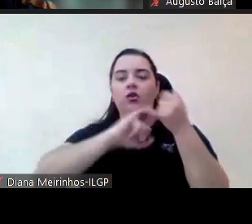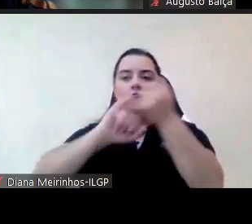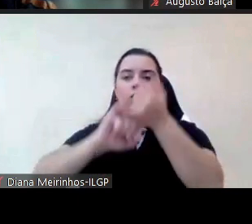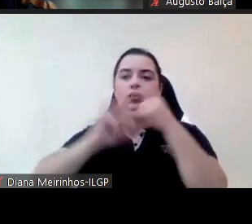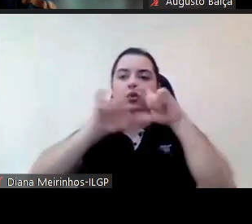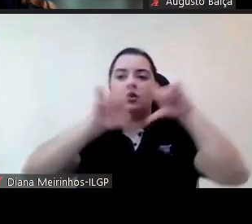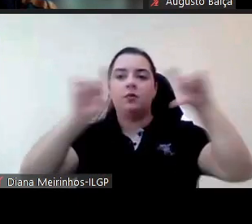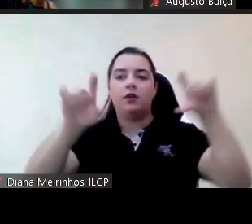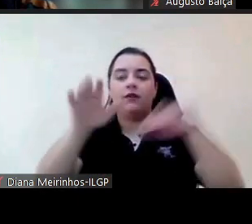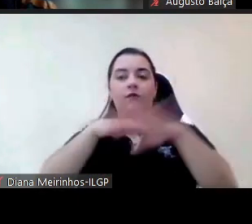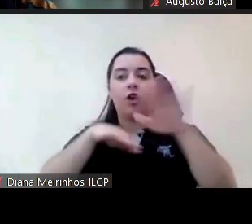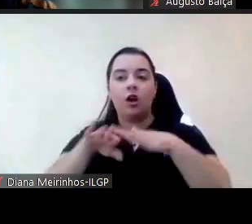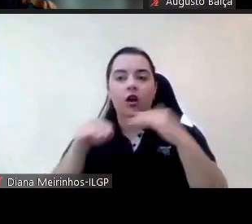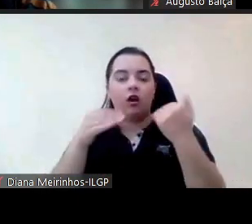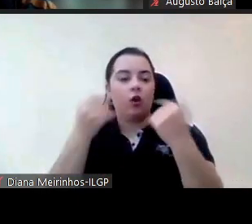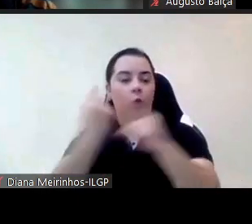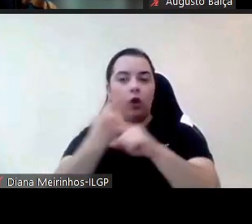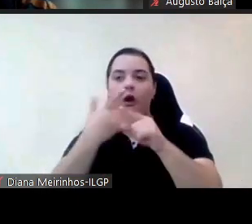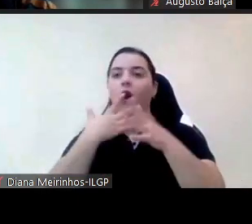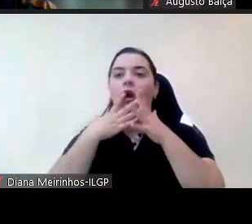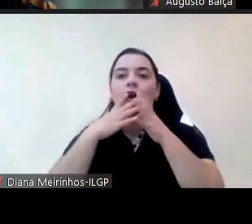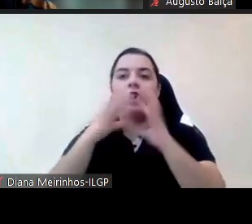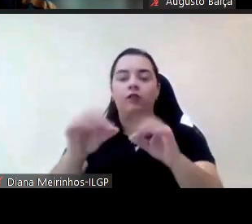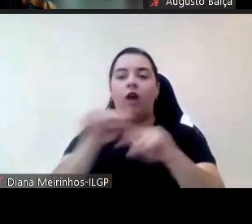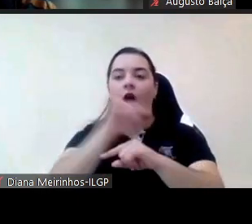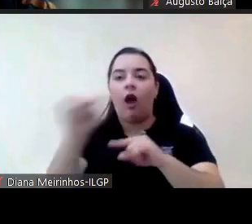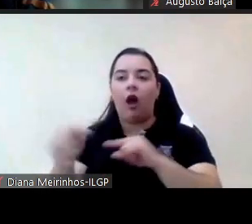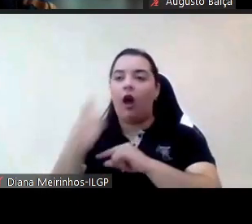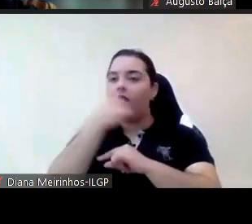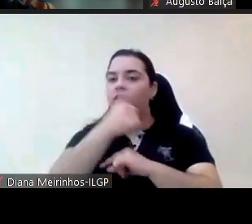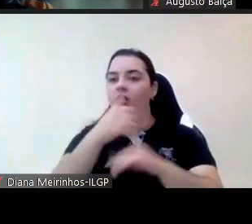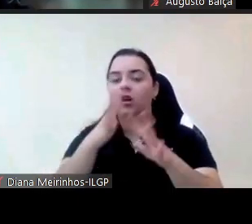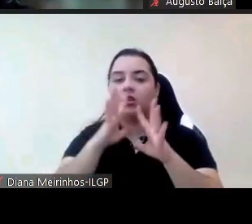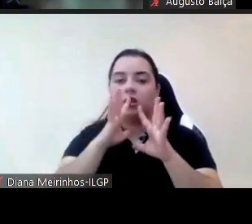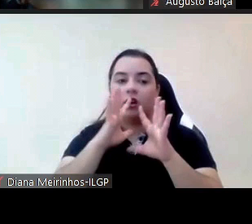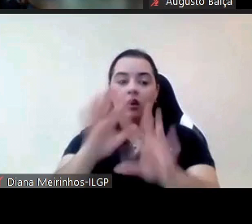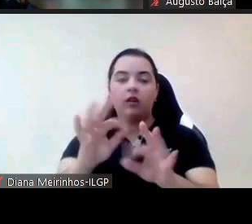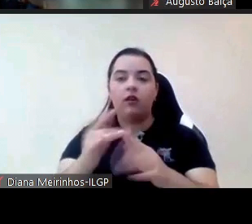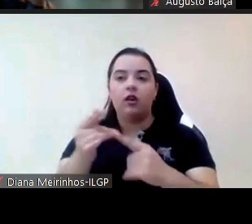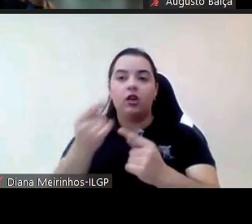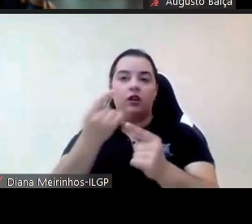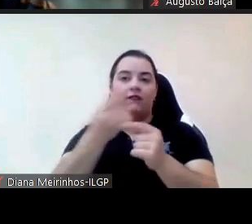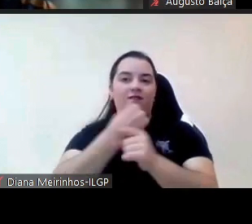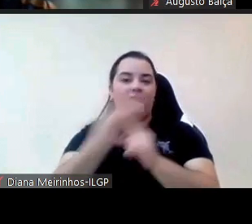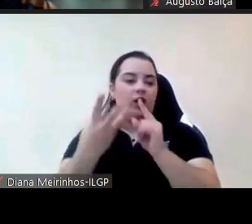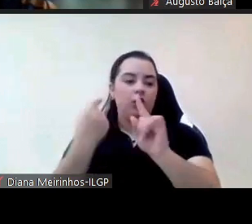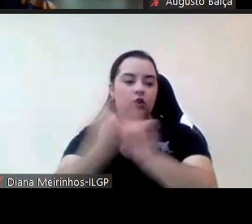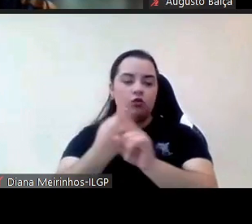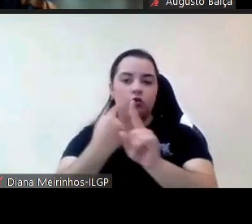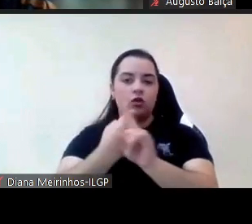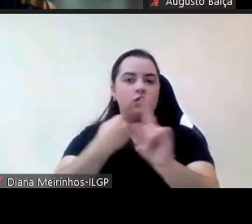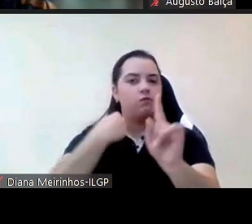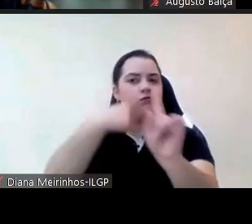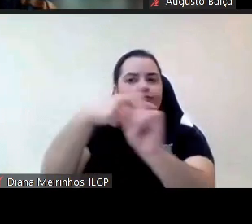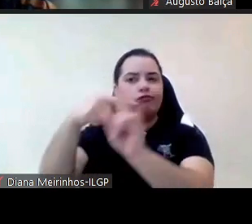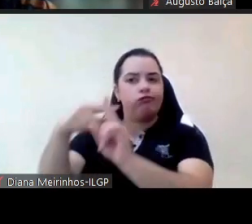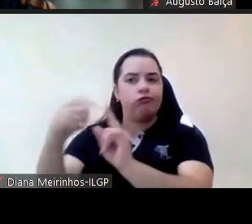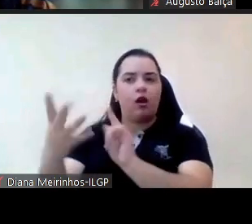incríveis uma série uma de atividades uma série de iniciativas com muito valor